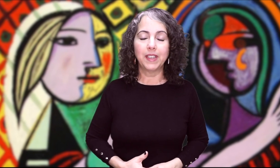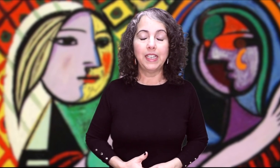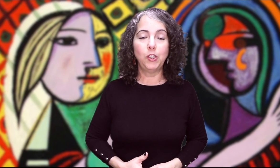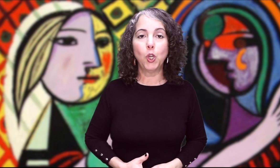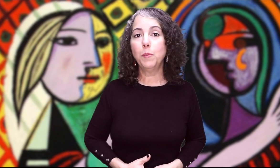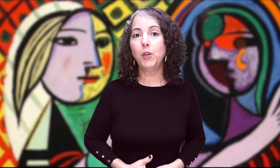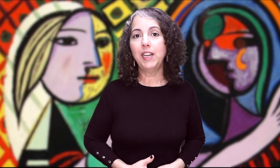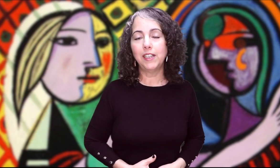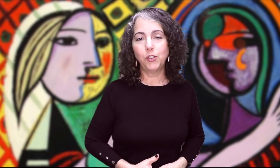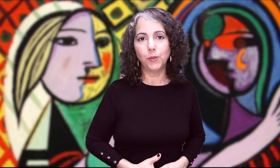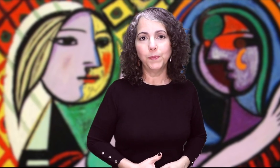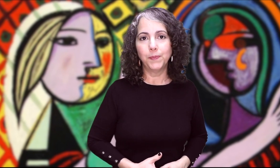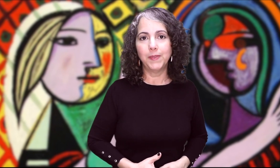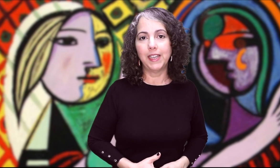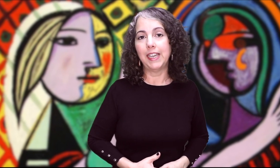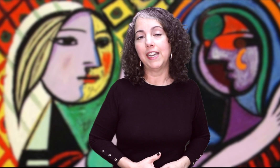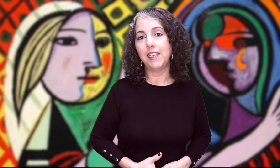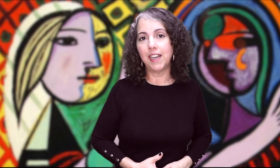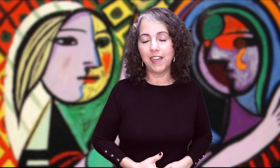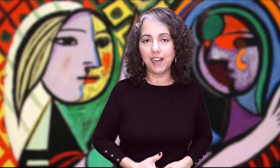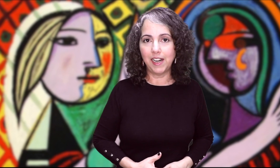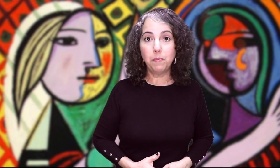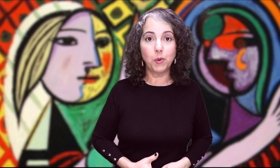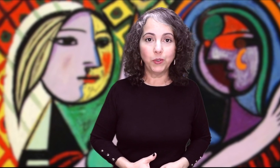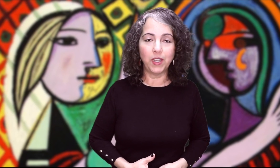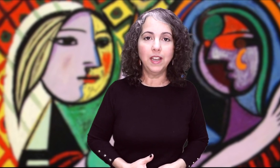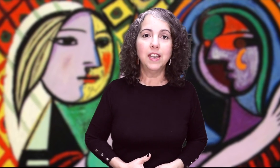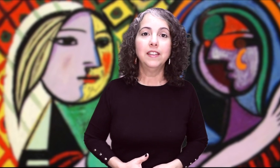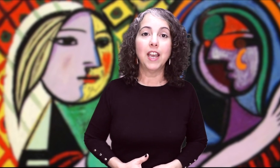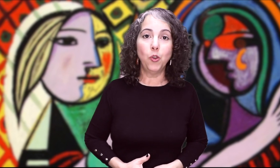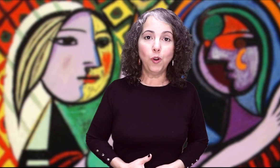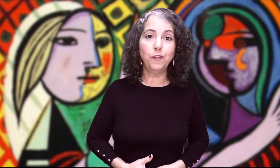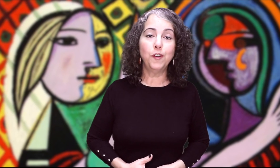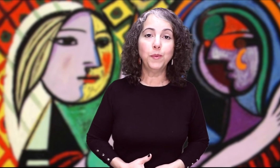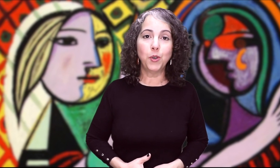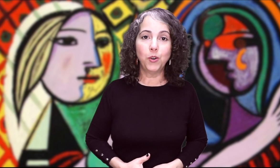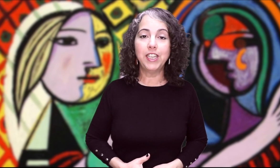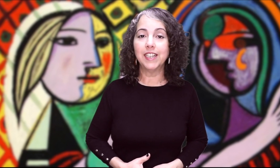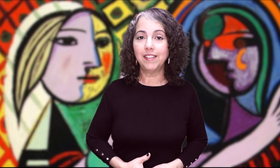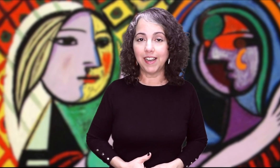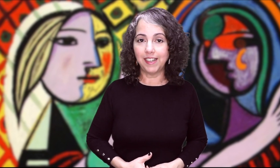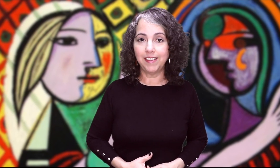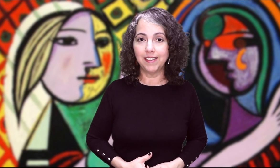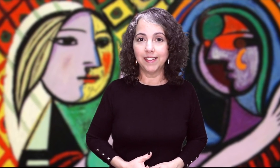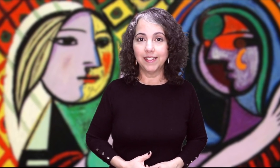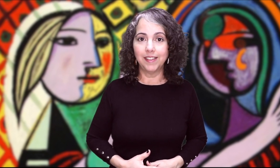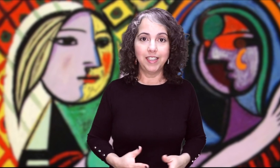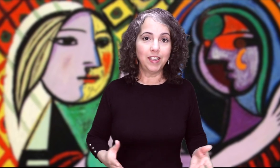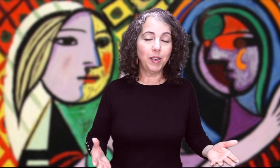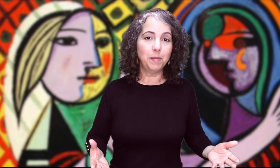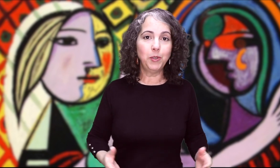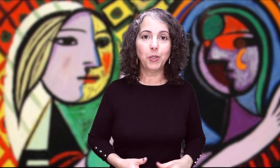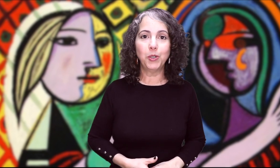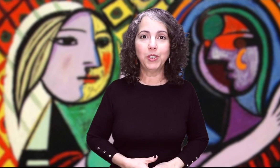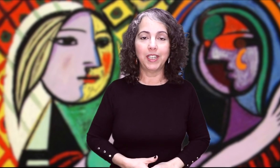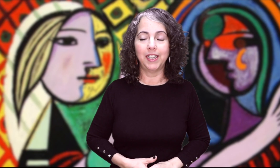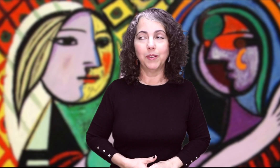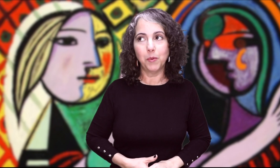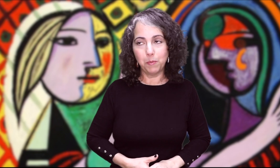Y todo por el hecho de que ella era la esposa de Adolfo Bioy Casares Ya sabemos todos que un